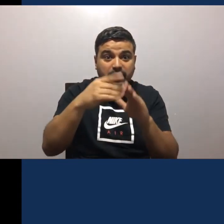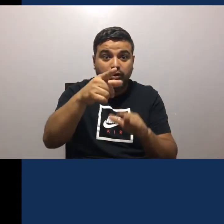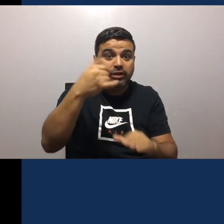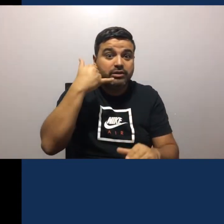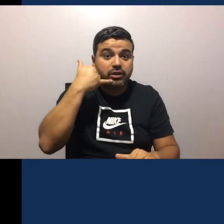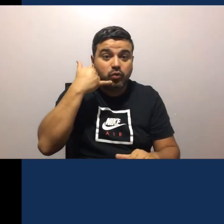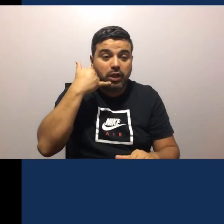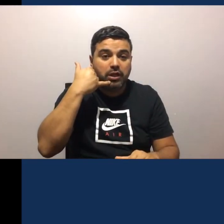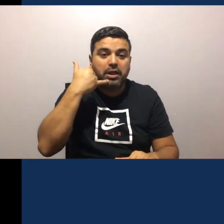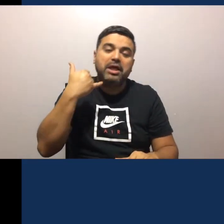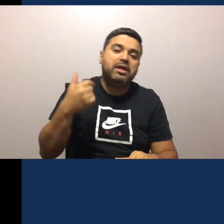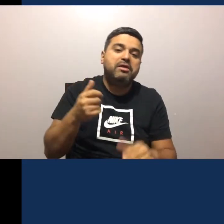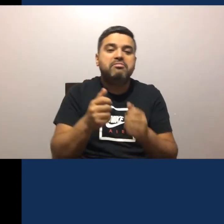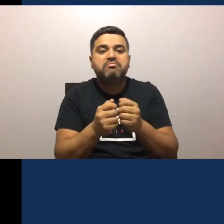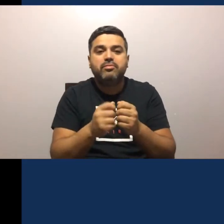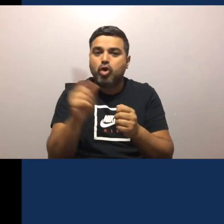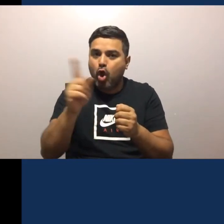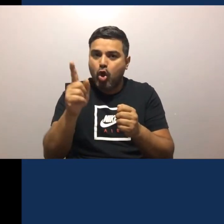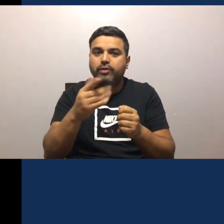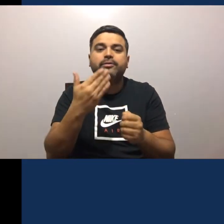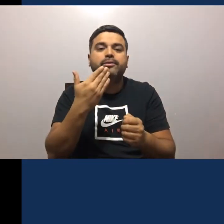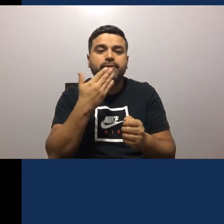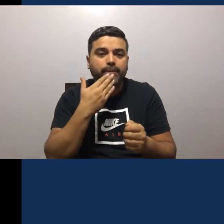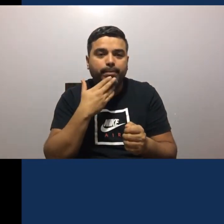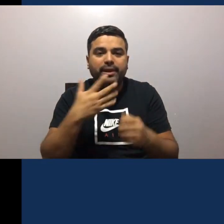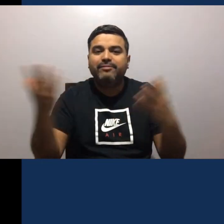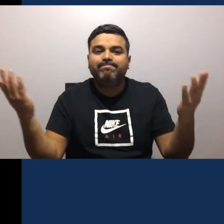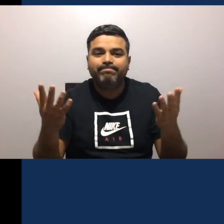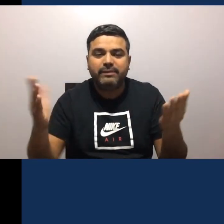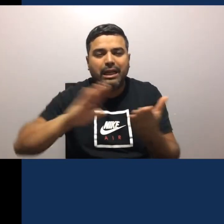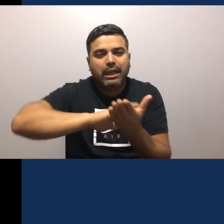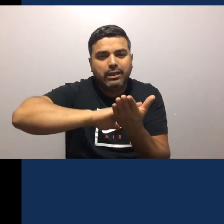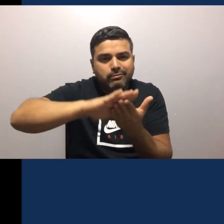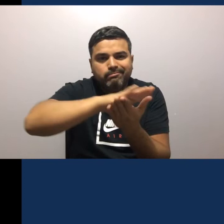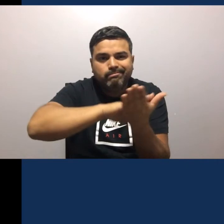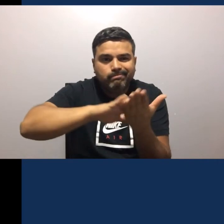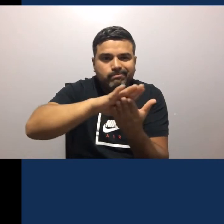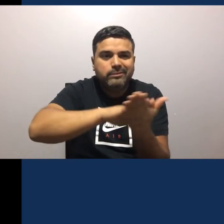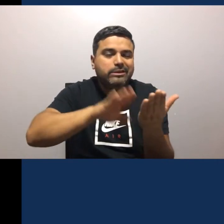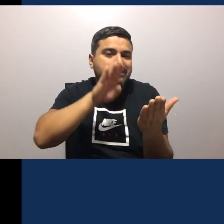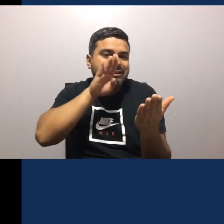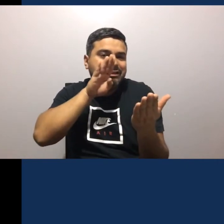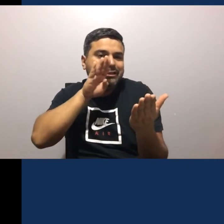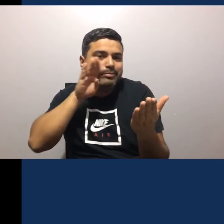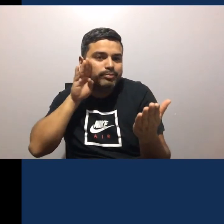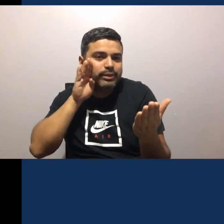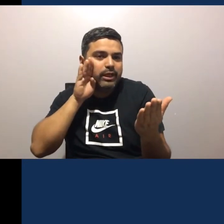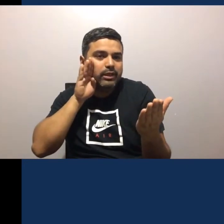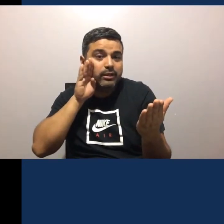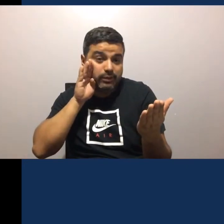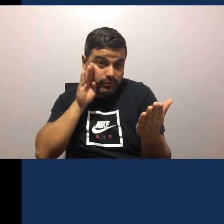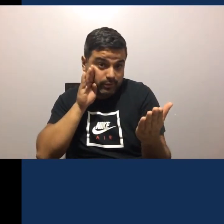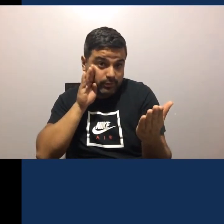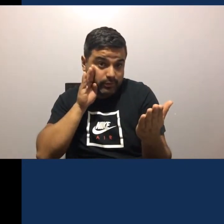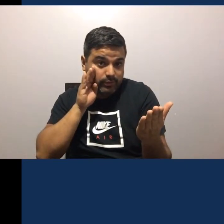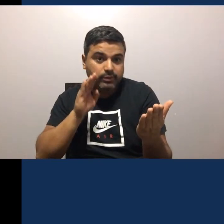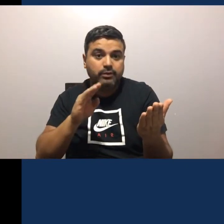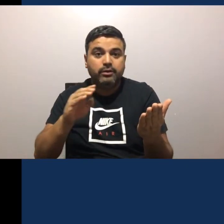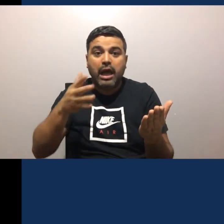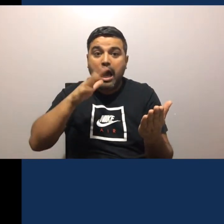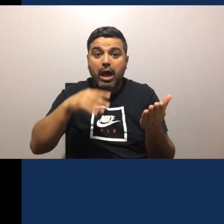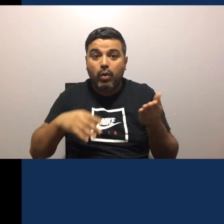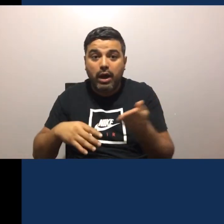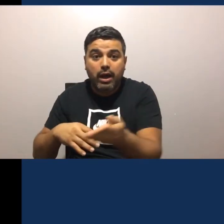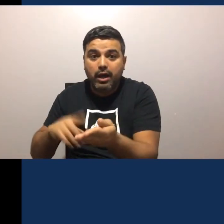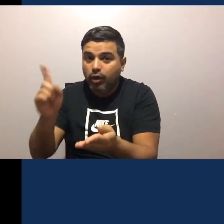Cuando entren a las casas No los usen Inmediatamente Límpienlos Desinfectenlos Recuerden No sumergirlos En el